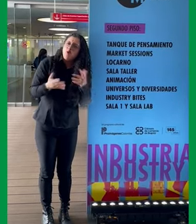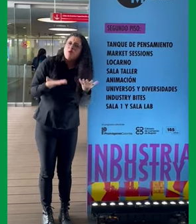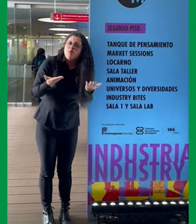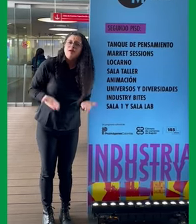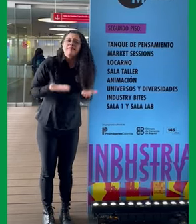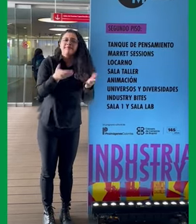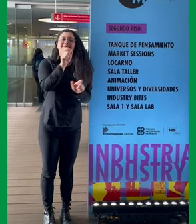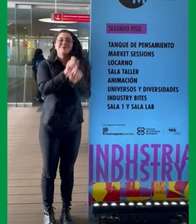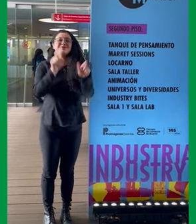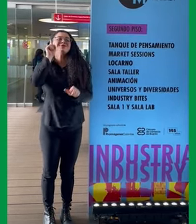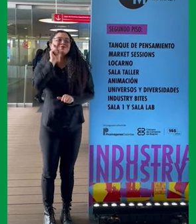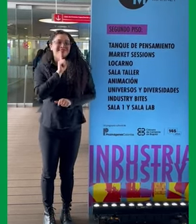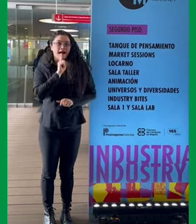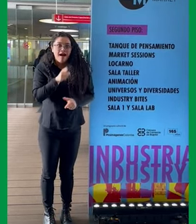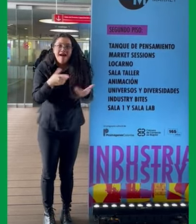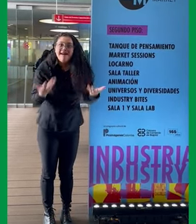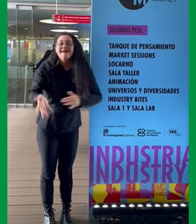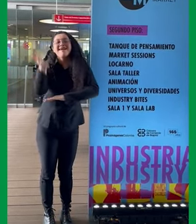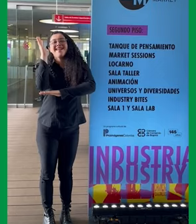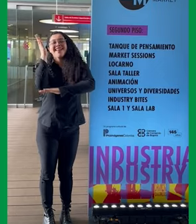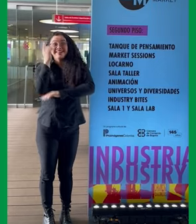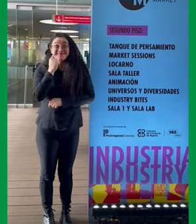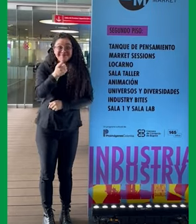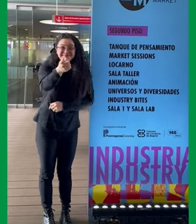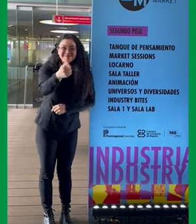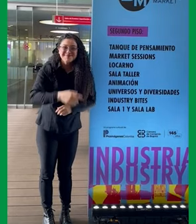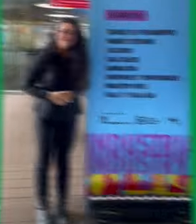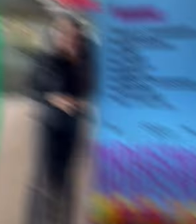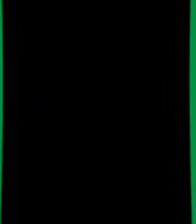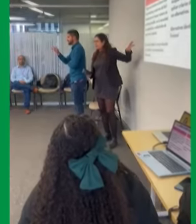sordas. Aquí les mostramos algunos momentos de nuestra intervención.